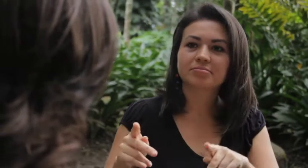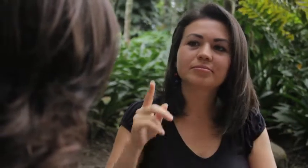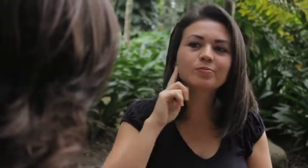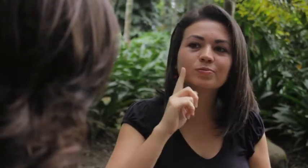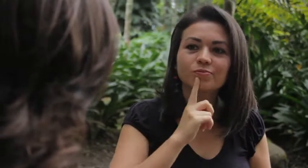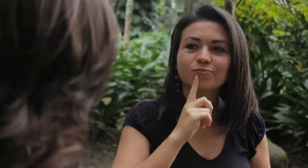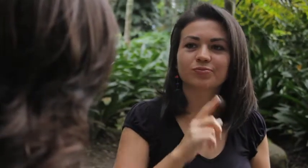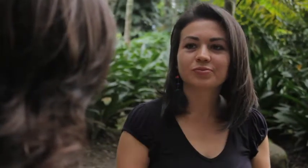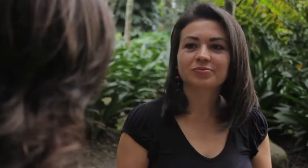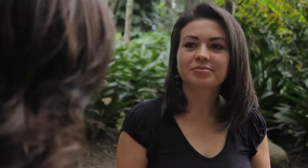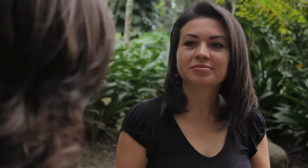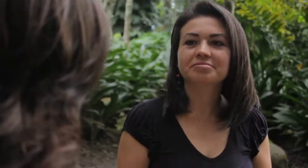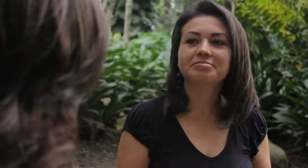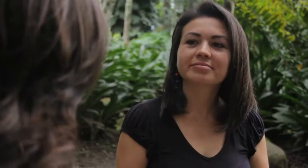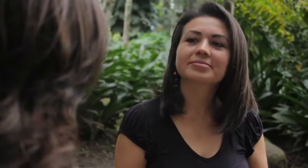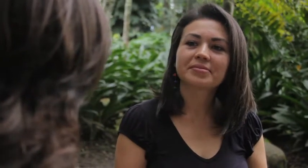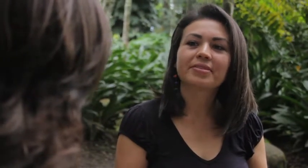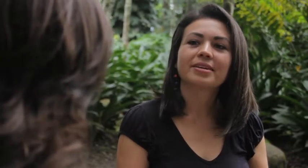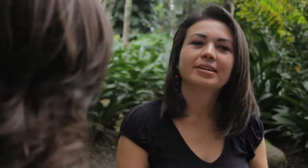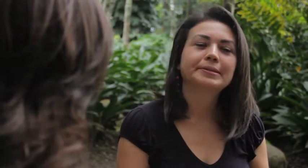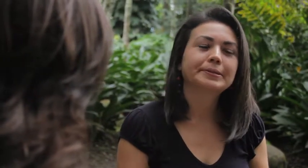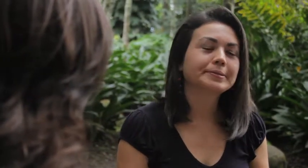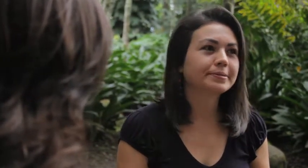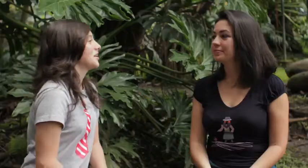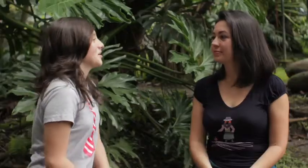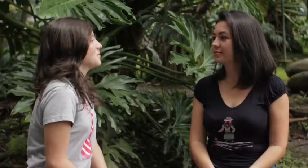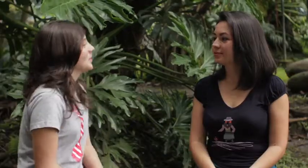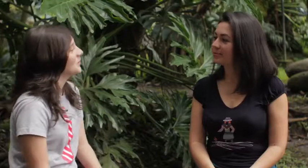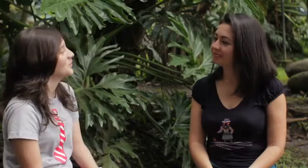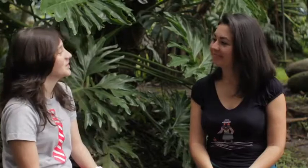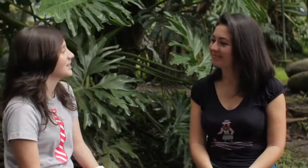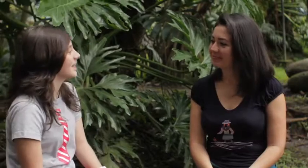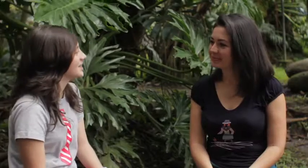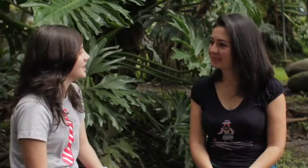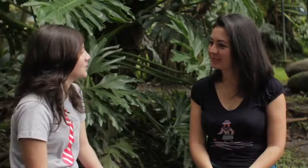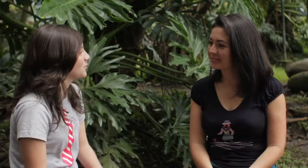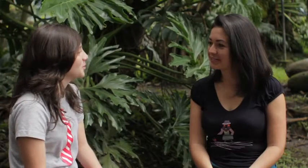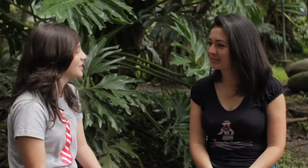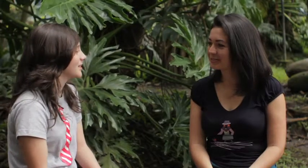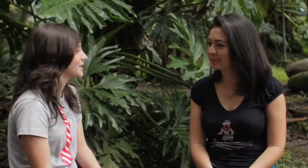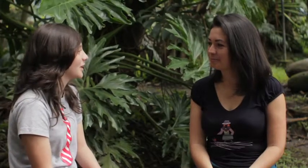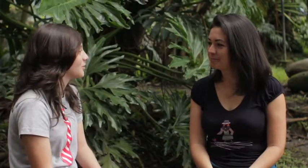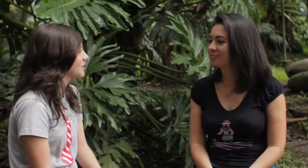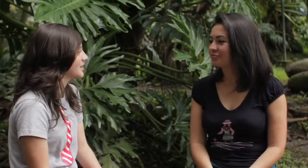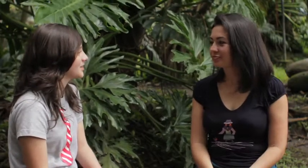Espiritual A las personas Especialmente A las personas Sordas Bueno Bueno Muchas Muchas gracias Muy interesante La conversación